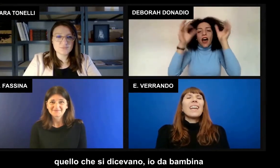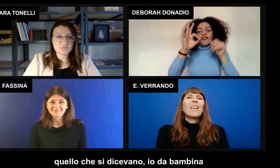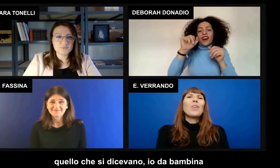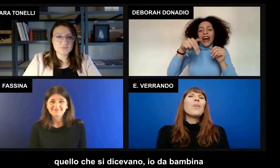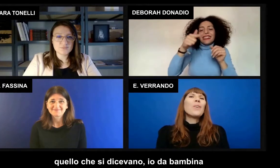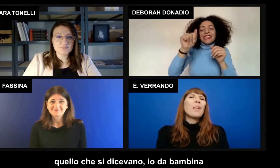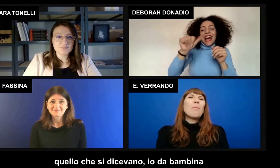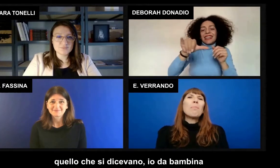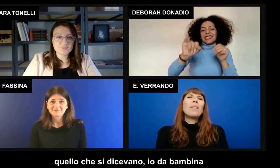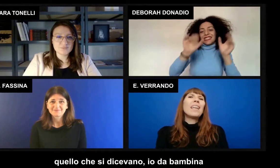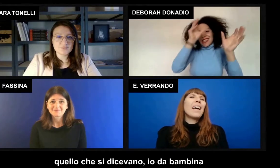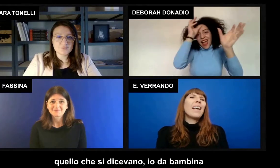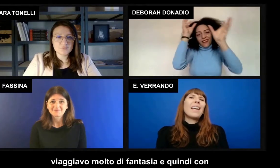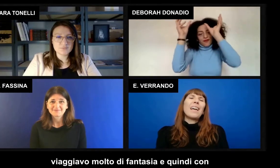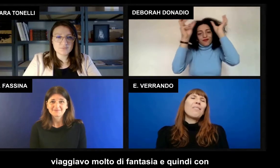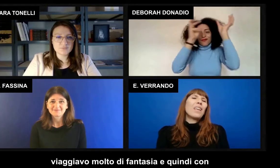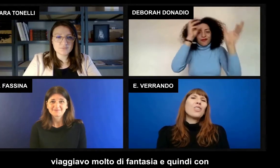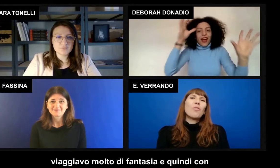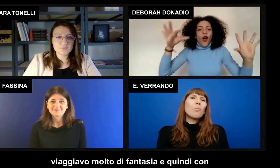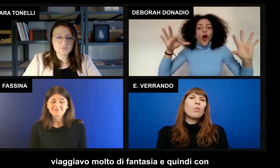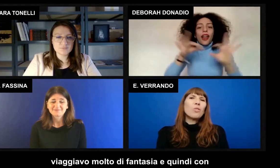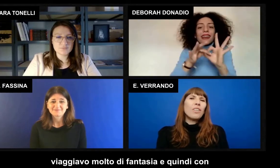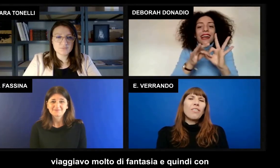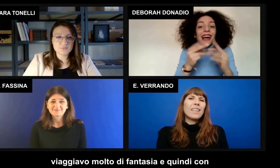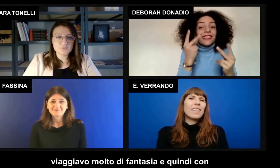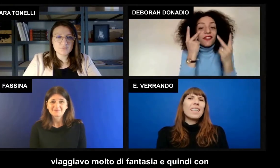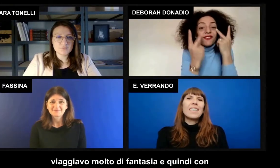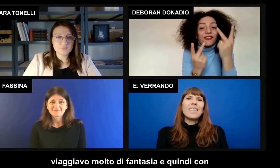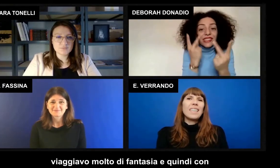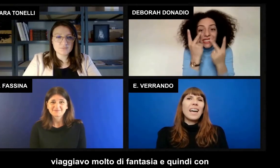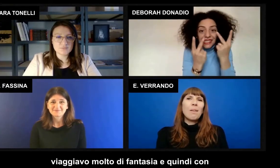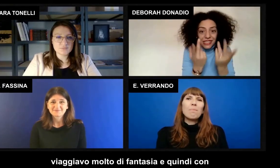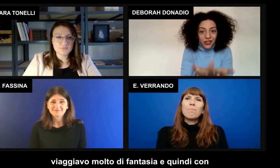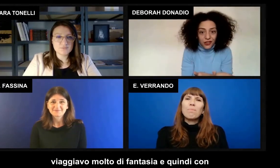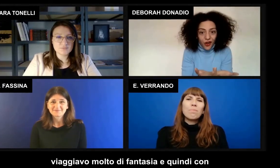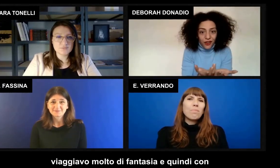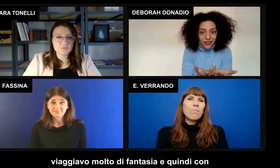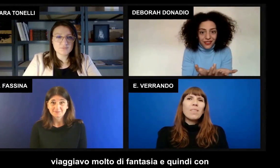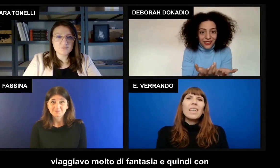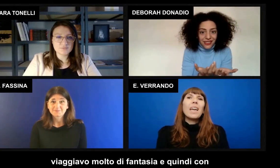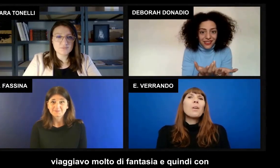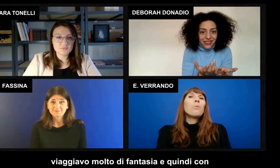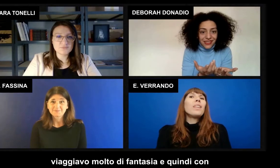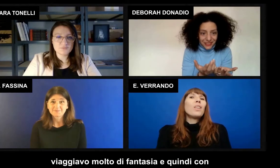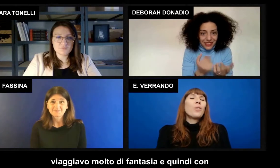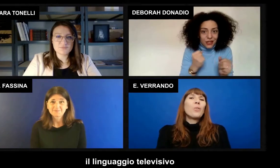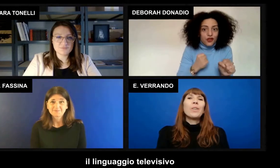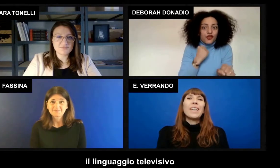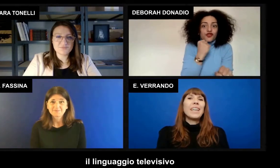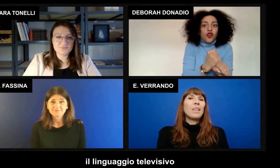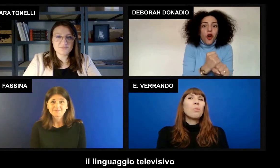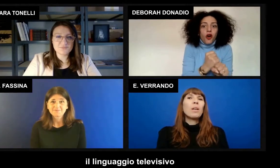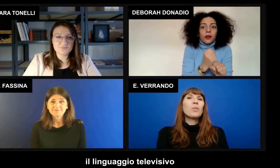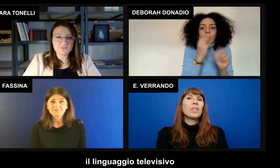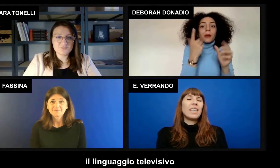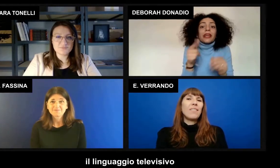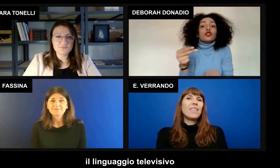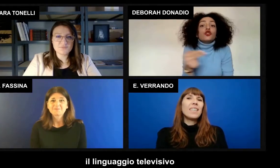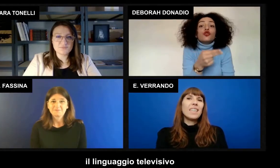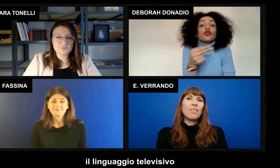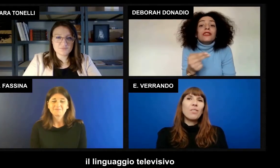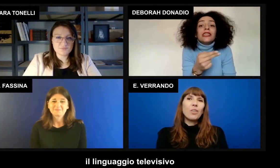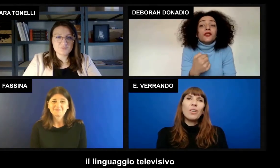Io da bambina viaggiavo molto di fantasia e quindi con il linguaggio